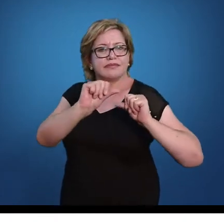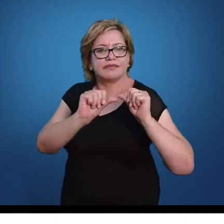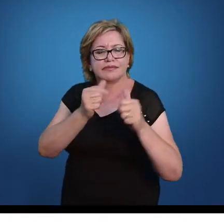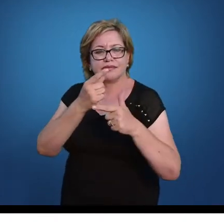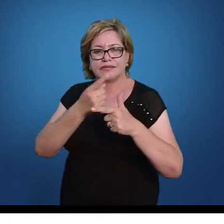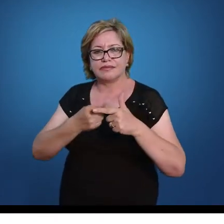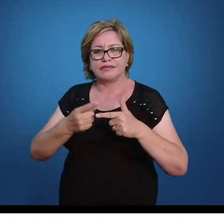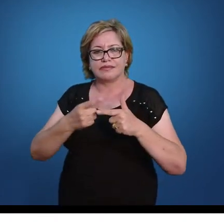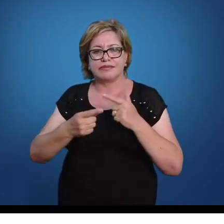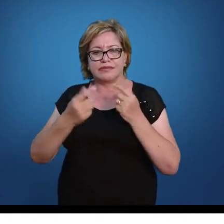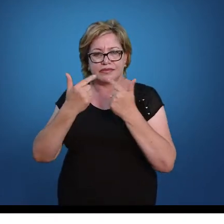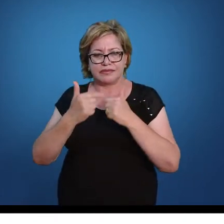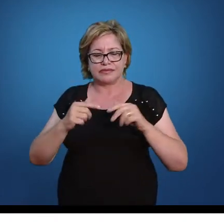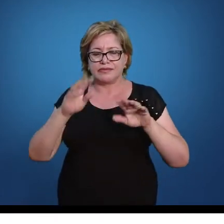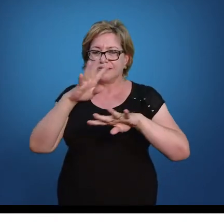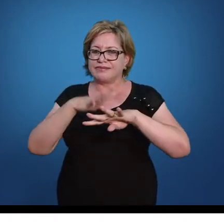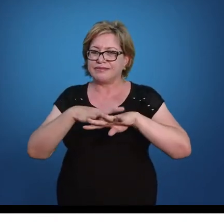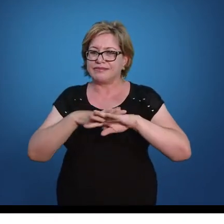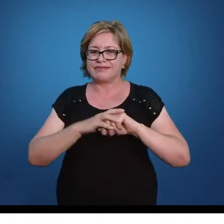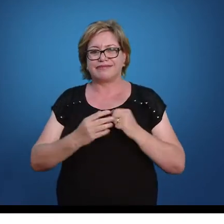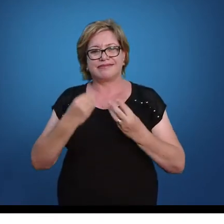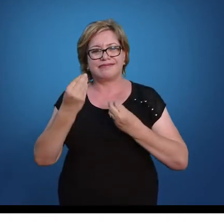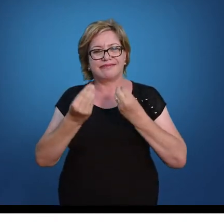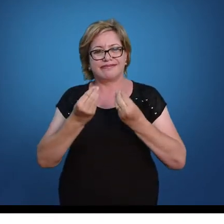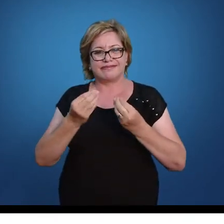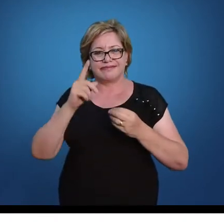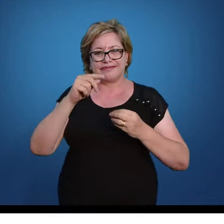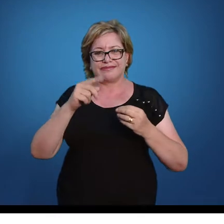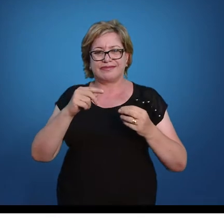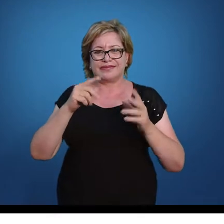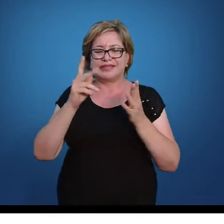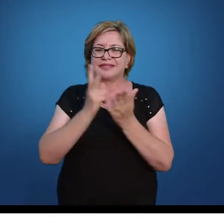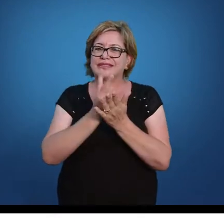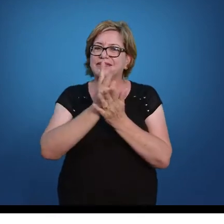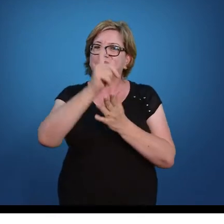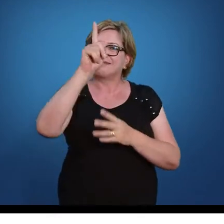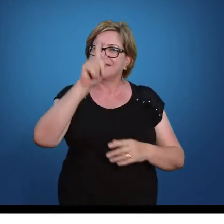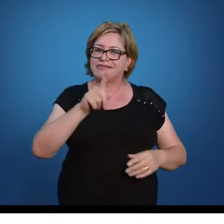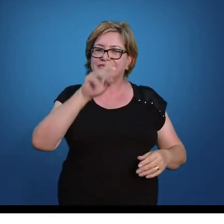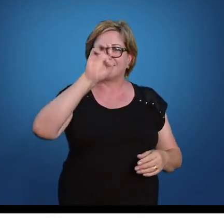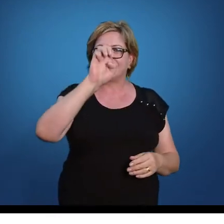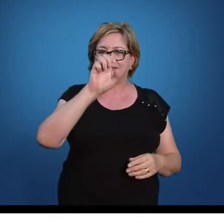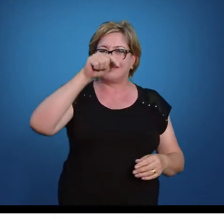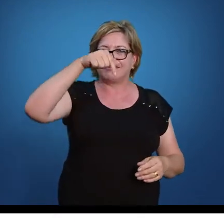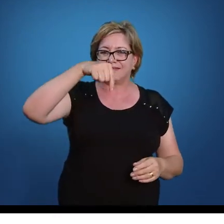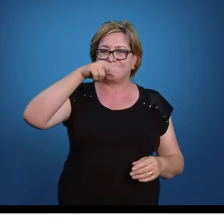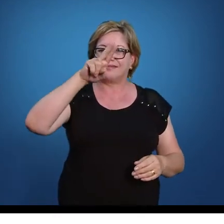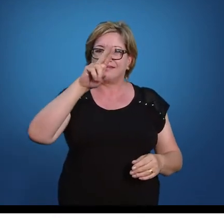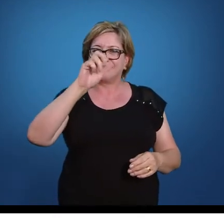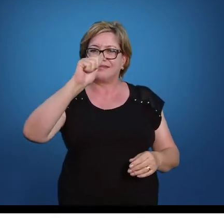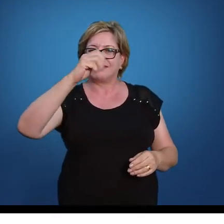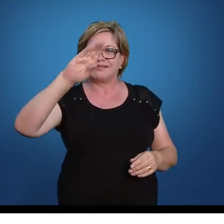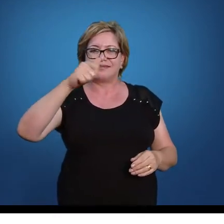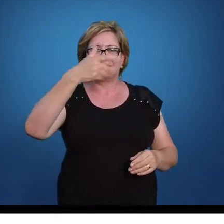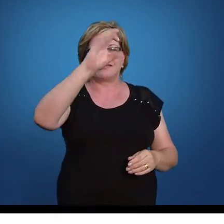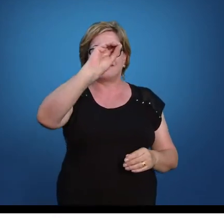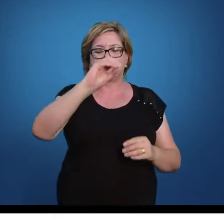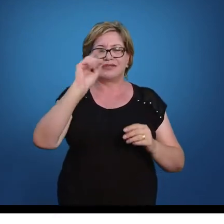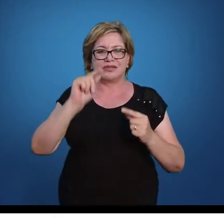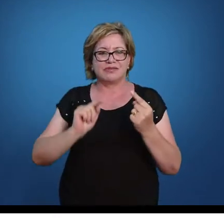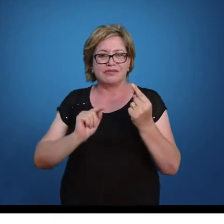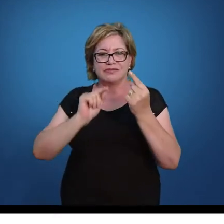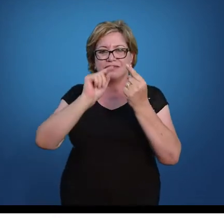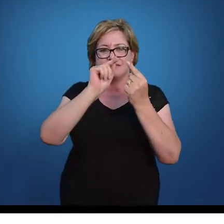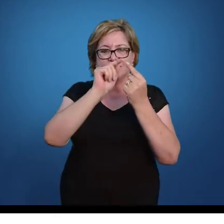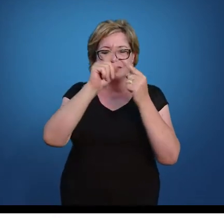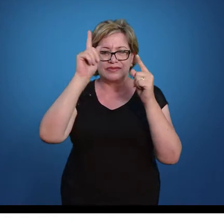problemas em uma linguagem matemática. E essa linguagem, eventualmente, ou quase sempre, vai cair em uma equação e nosso objetivo